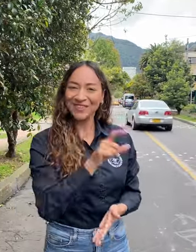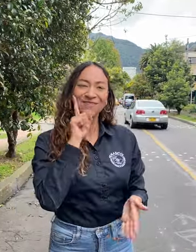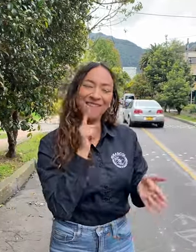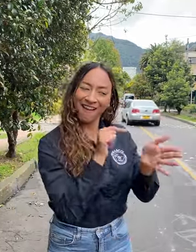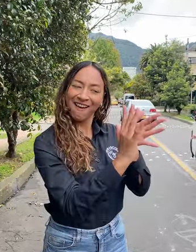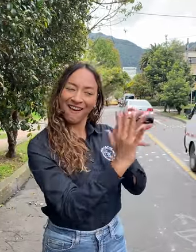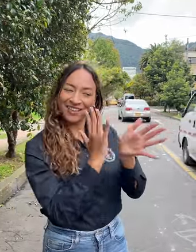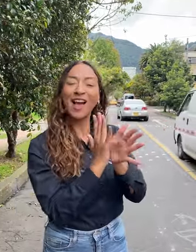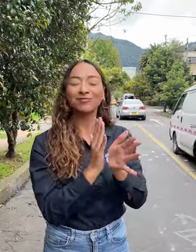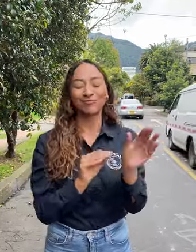de la persona sorda.